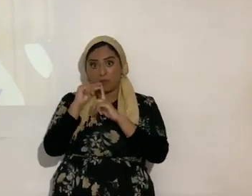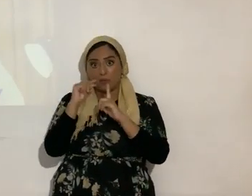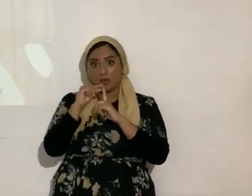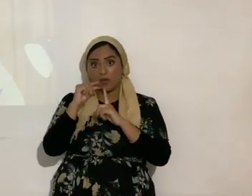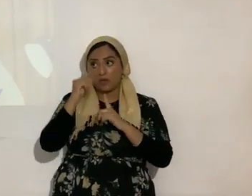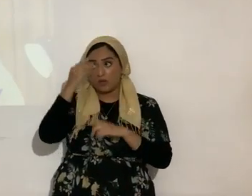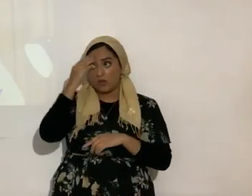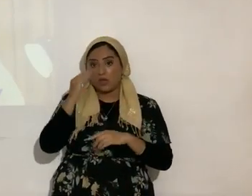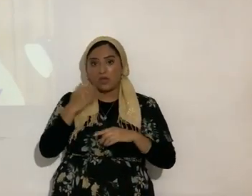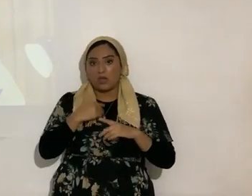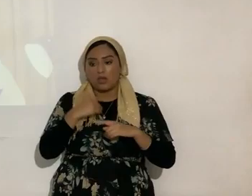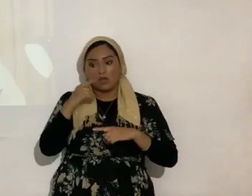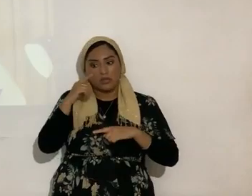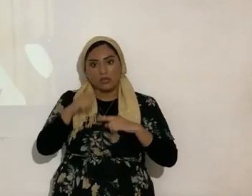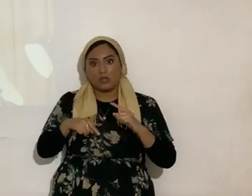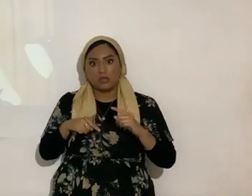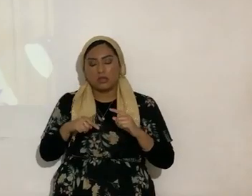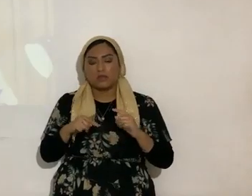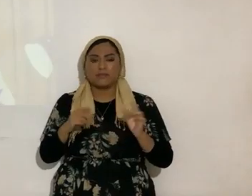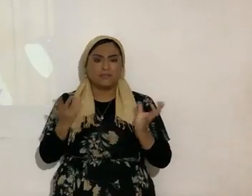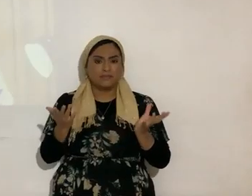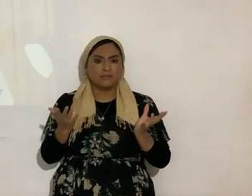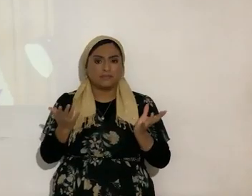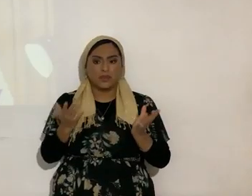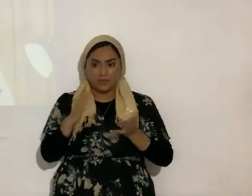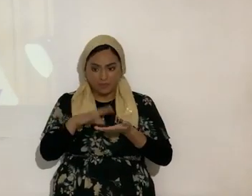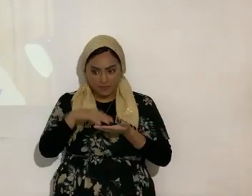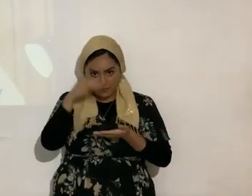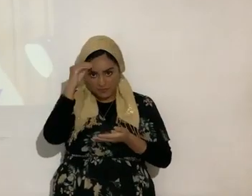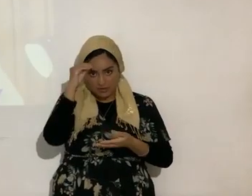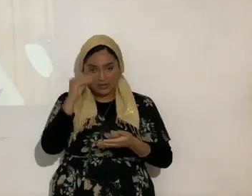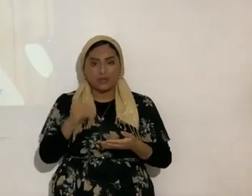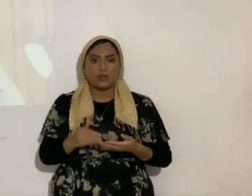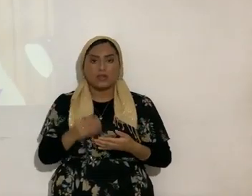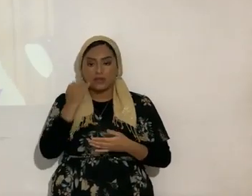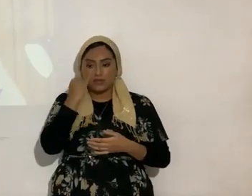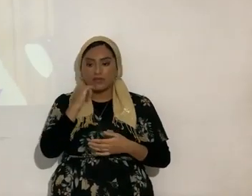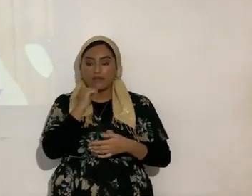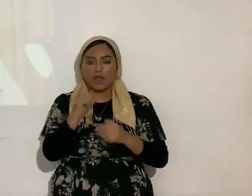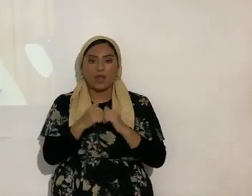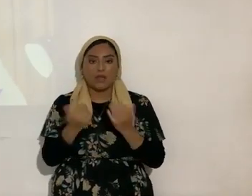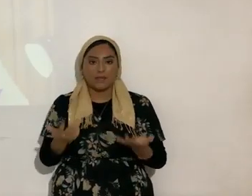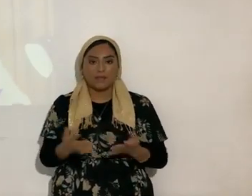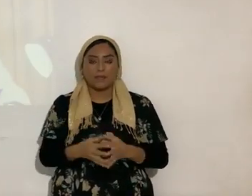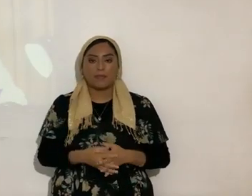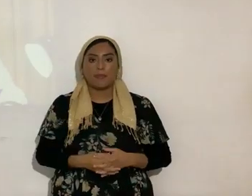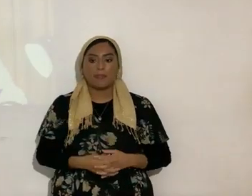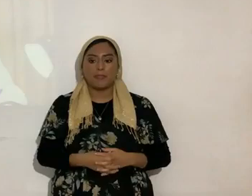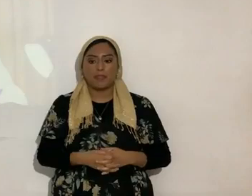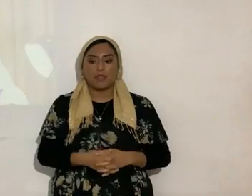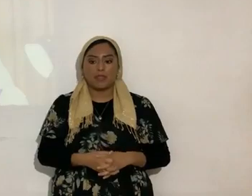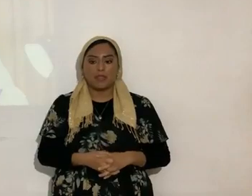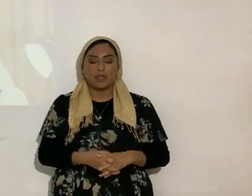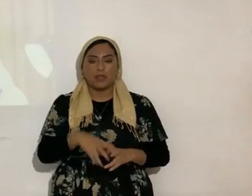no puedo poner un nombre es para estudiar sino como a ver Juan 14